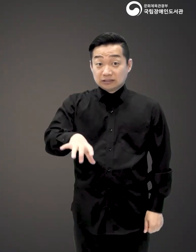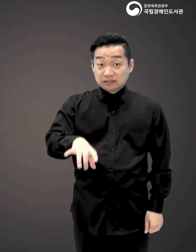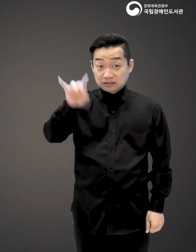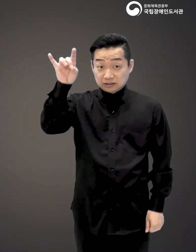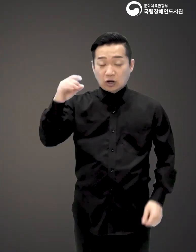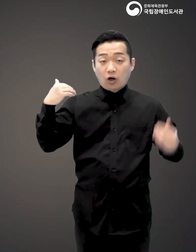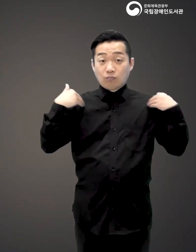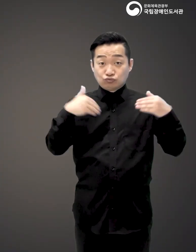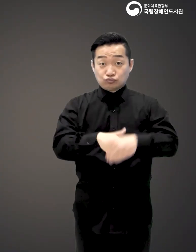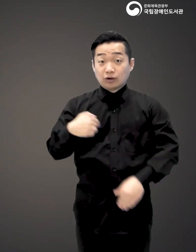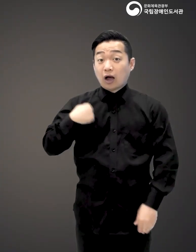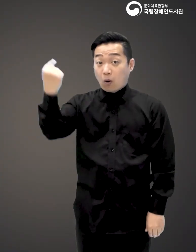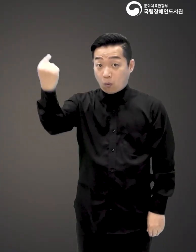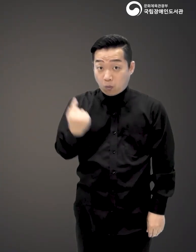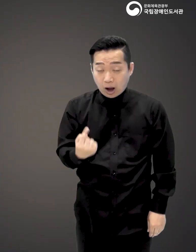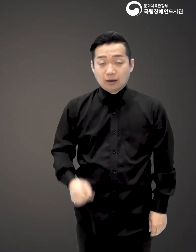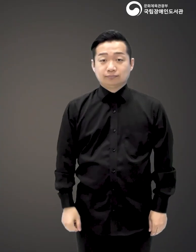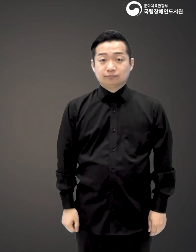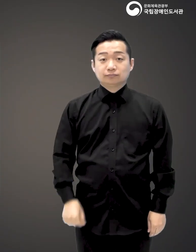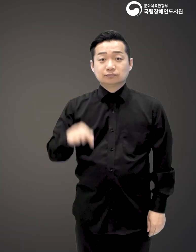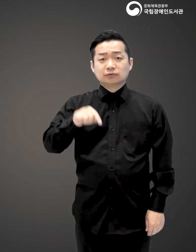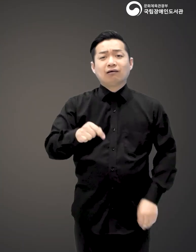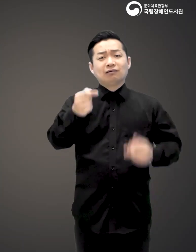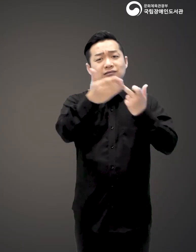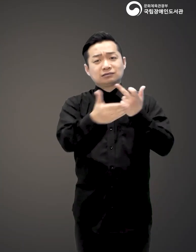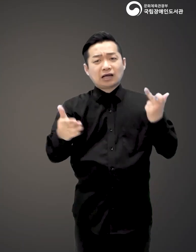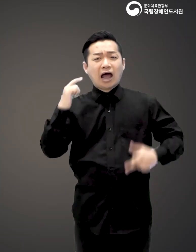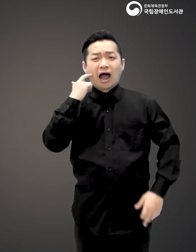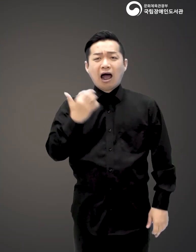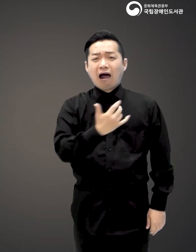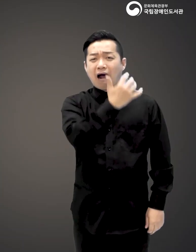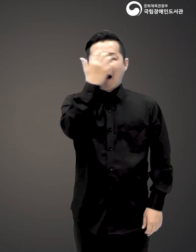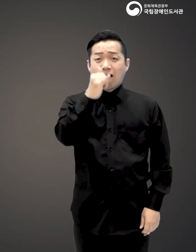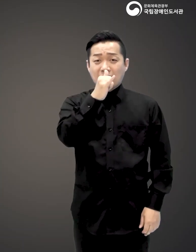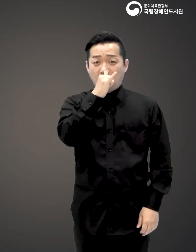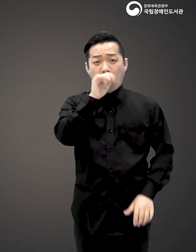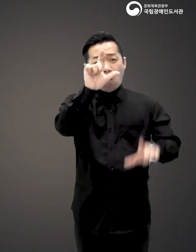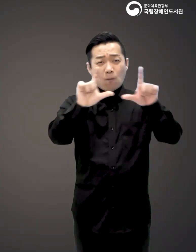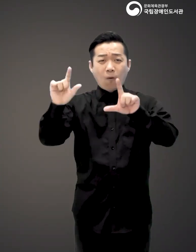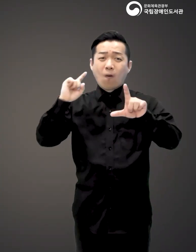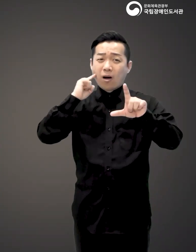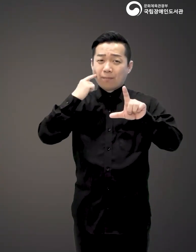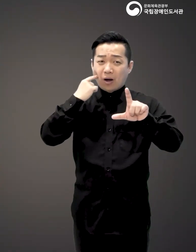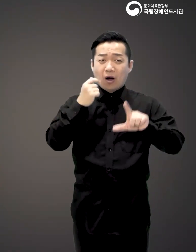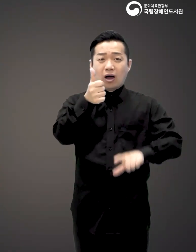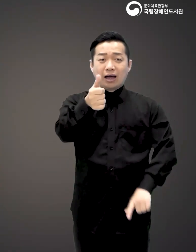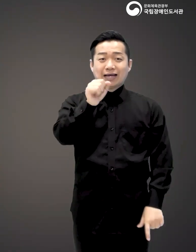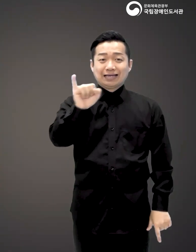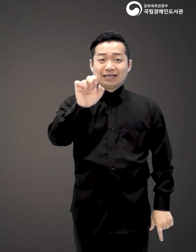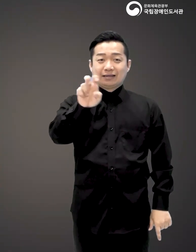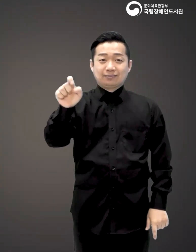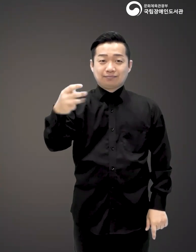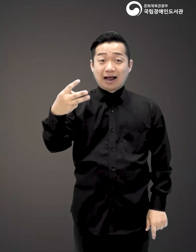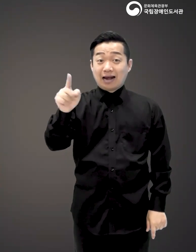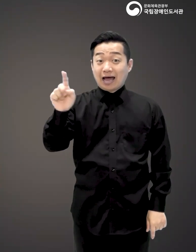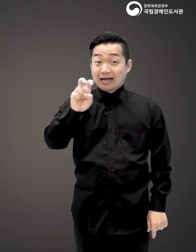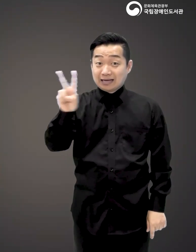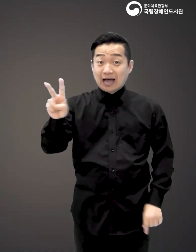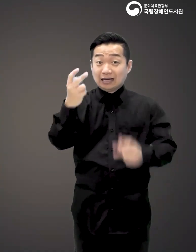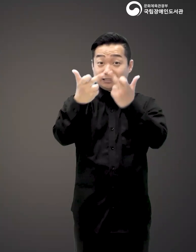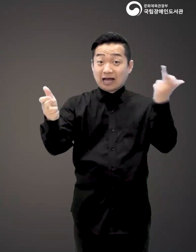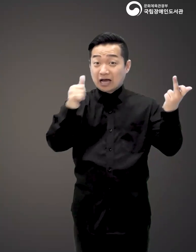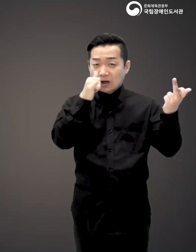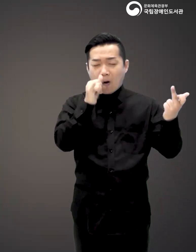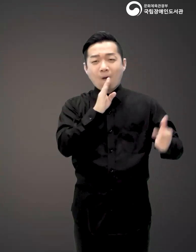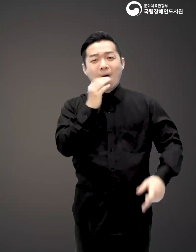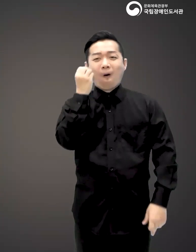처음에 부탄에 왔을 때는 여기가 자연이 굉장히 아름답고 이런 히말라야의 어떤 풍경이라든가